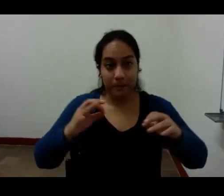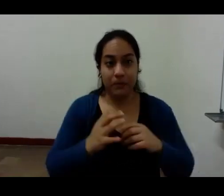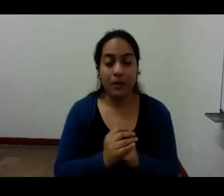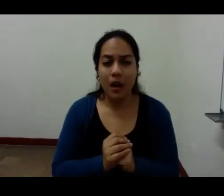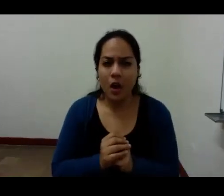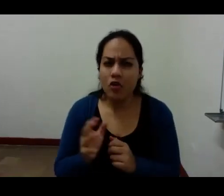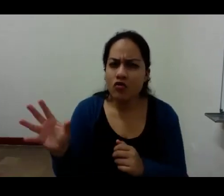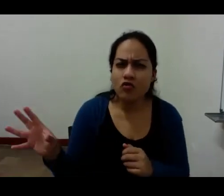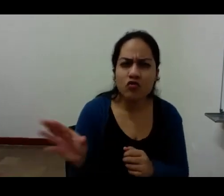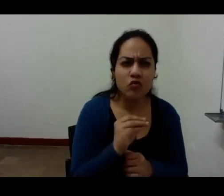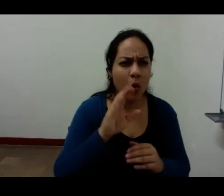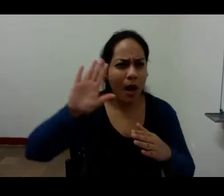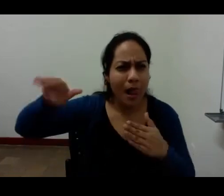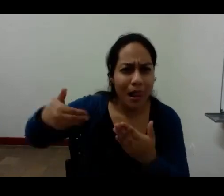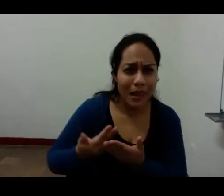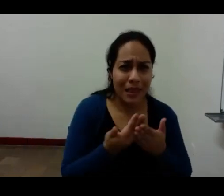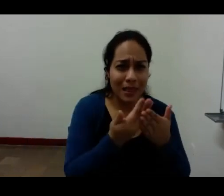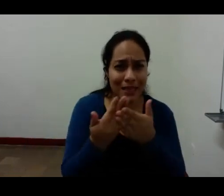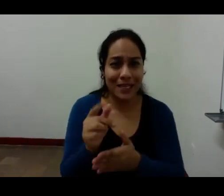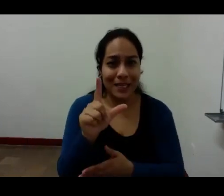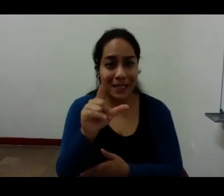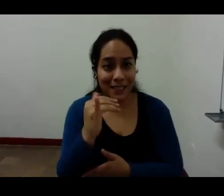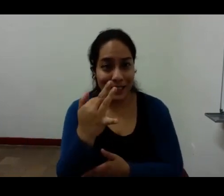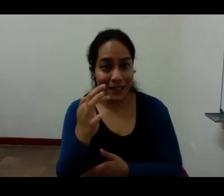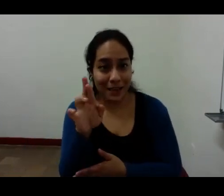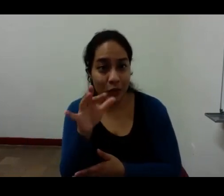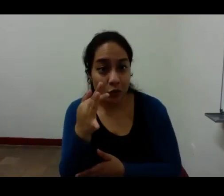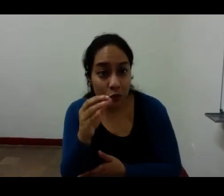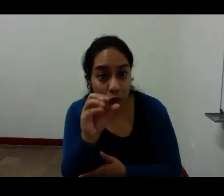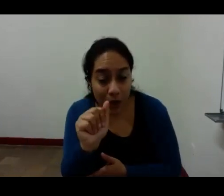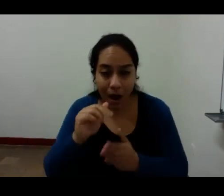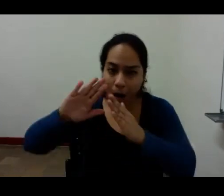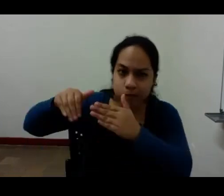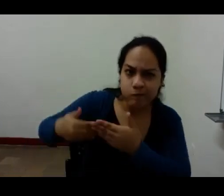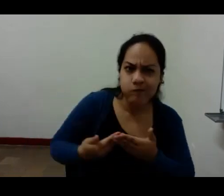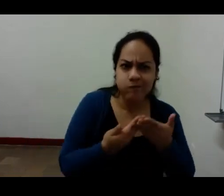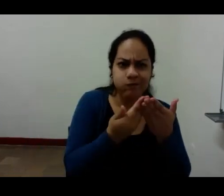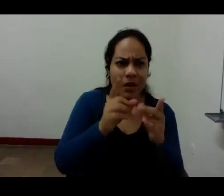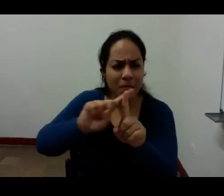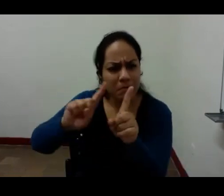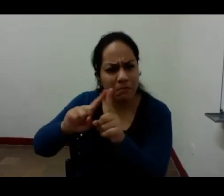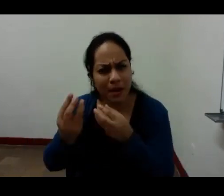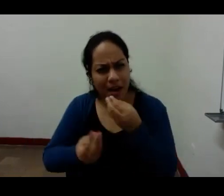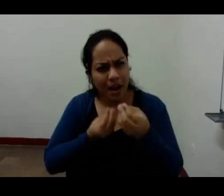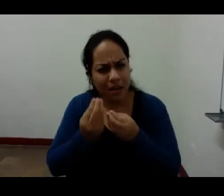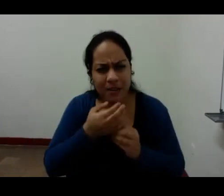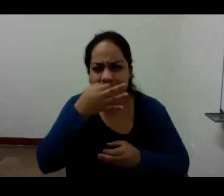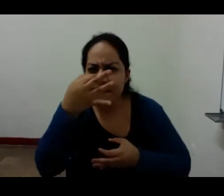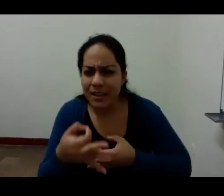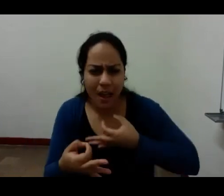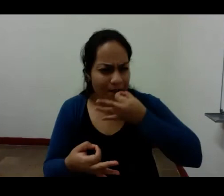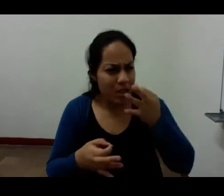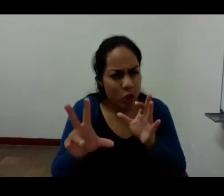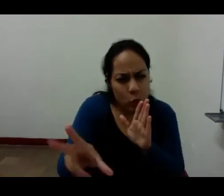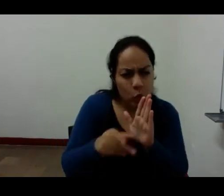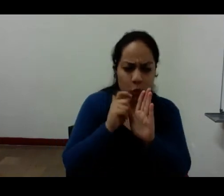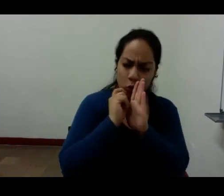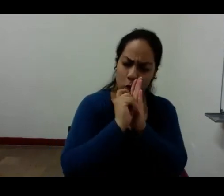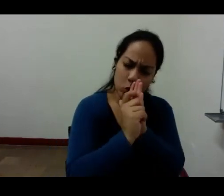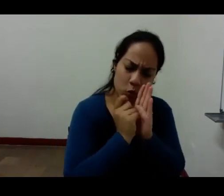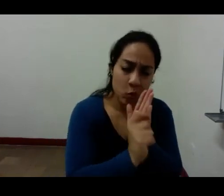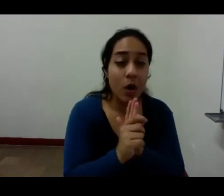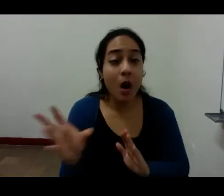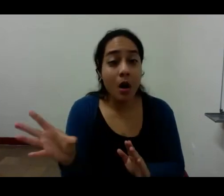literatura consiste en un esfuerzo por tornar la vida real como todos saben aun cuando